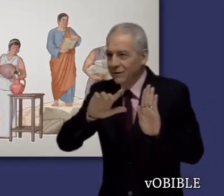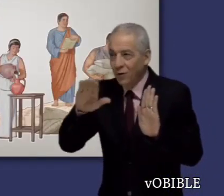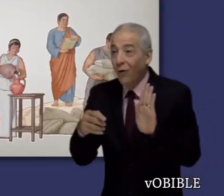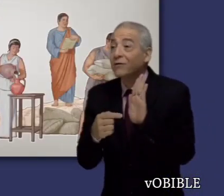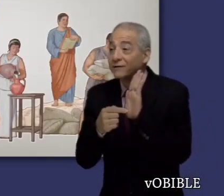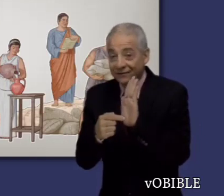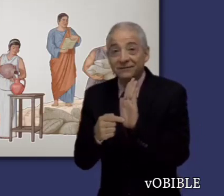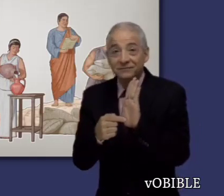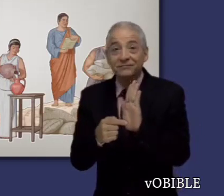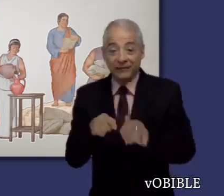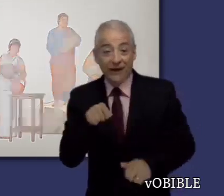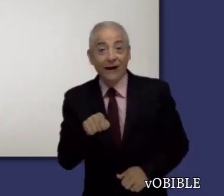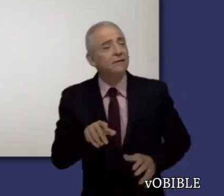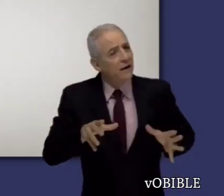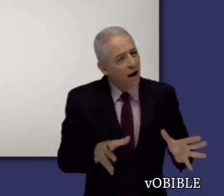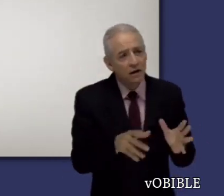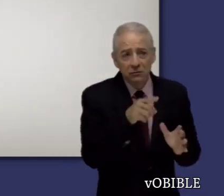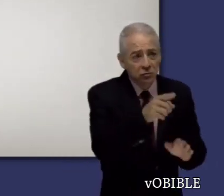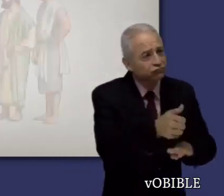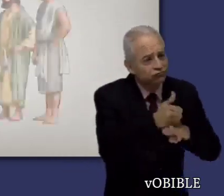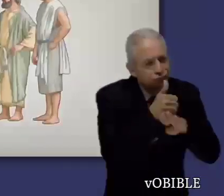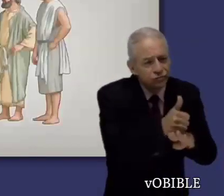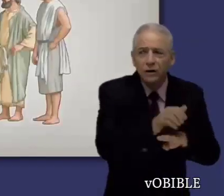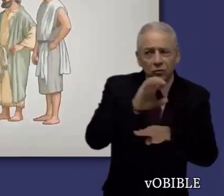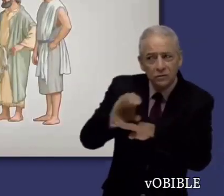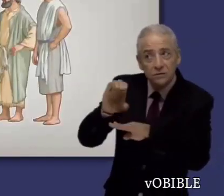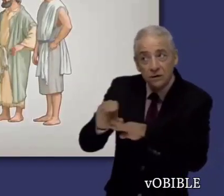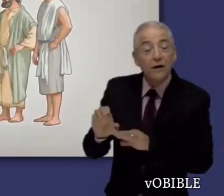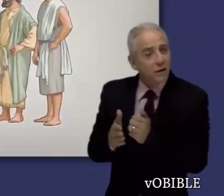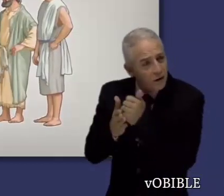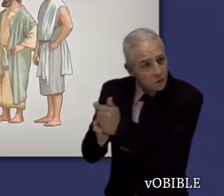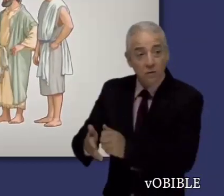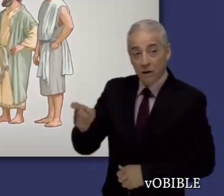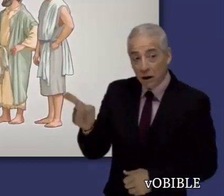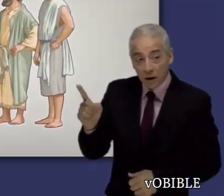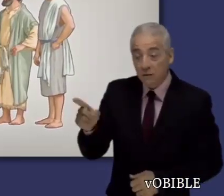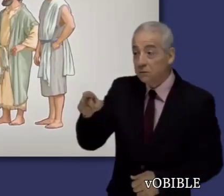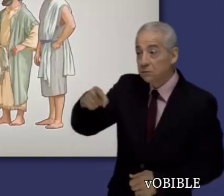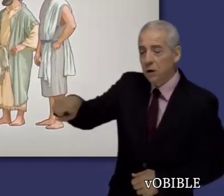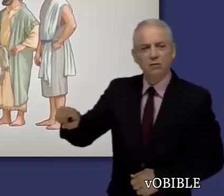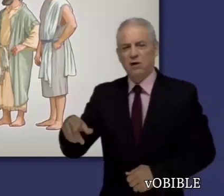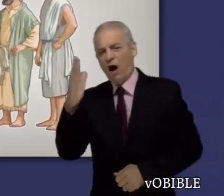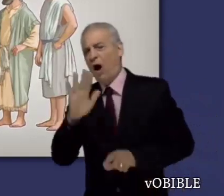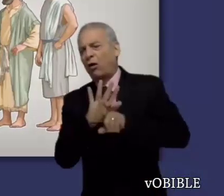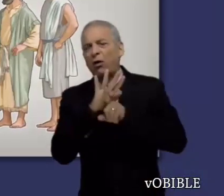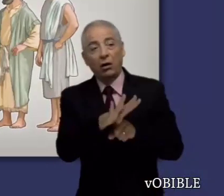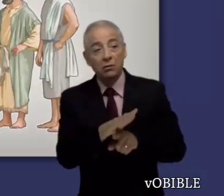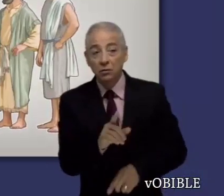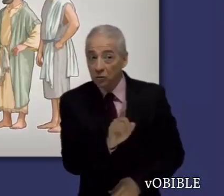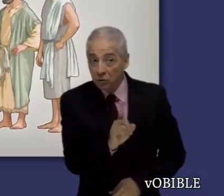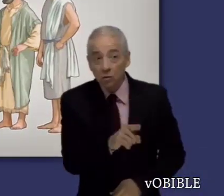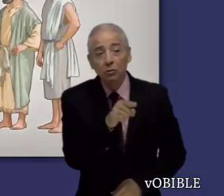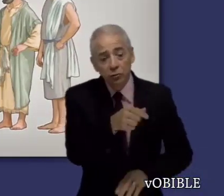sean esclavos o no. Para animar a Tito, Pablo le pide que hable y actúe con toda autoridad y le dice que no